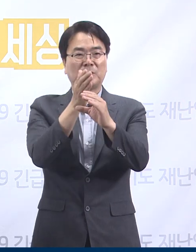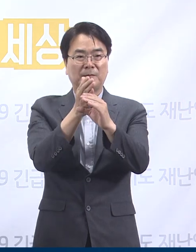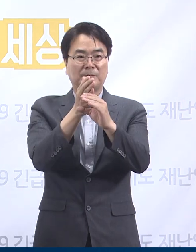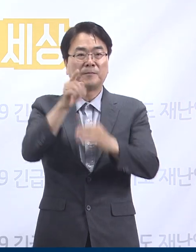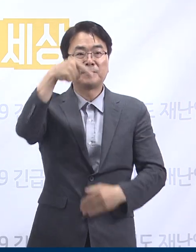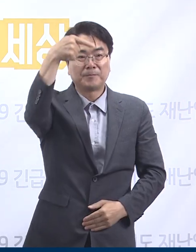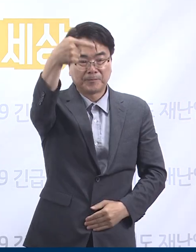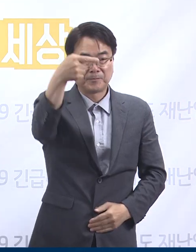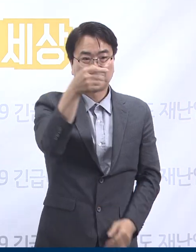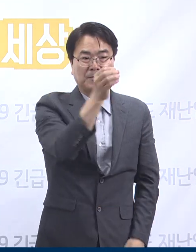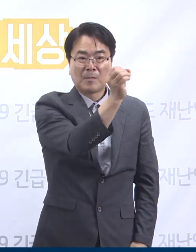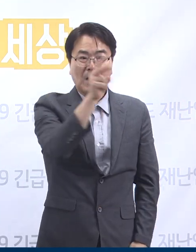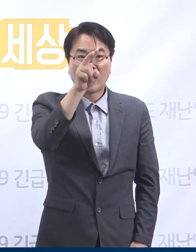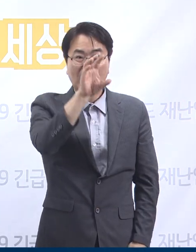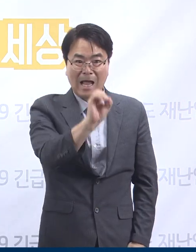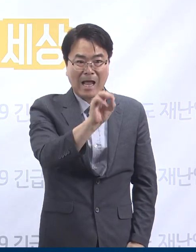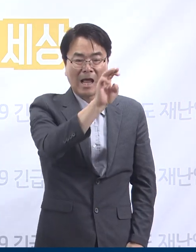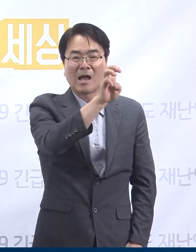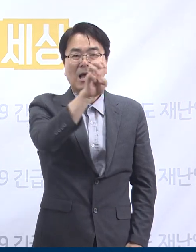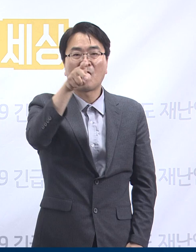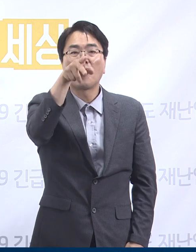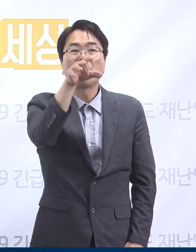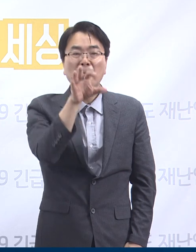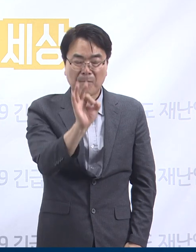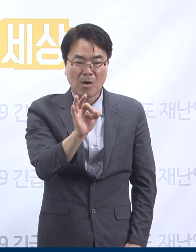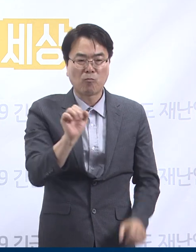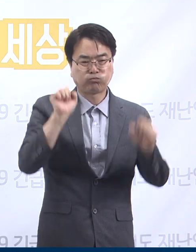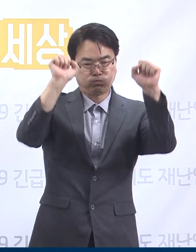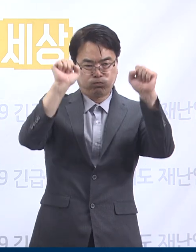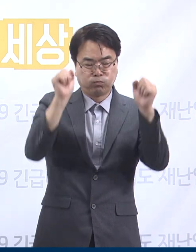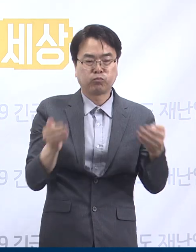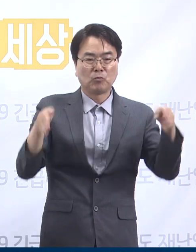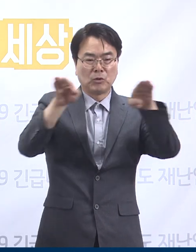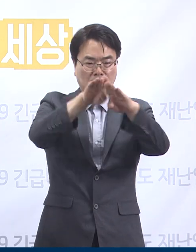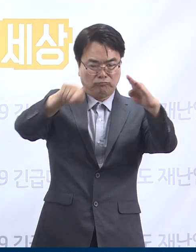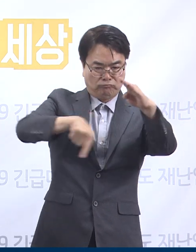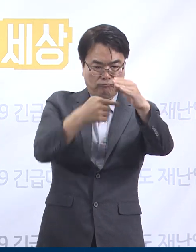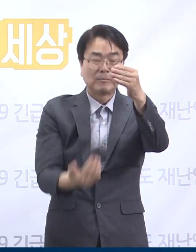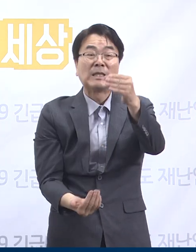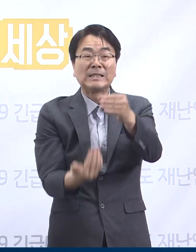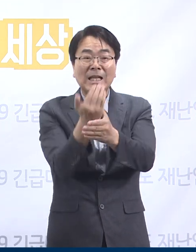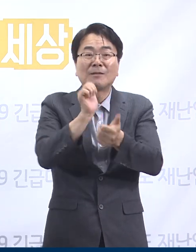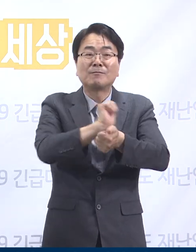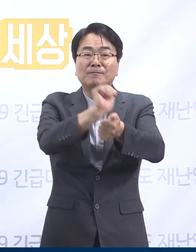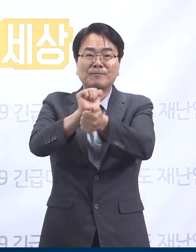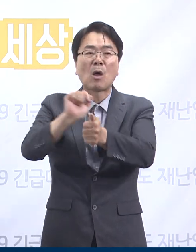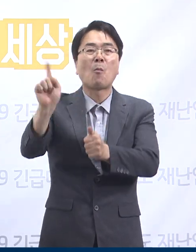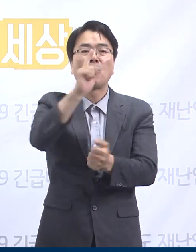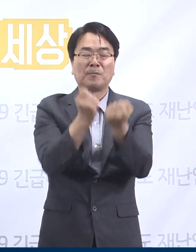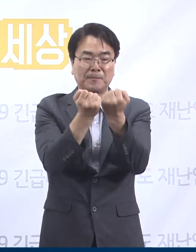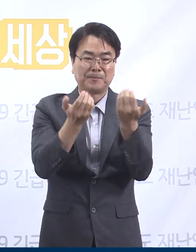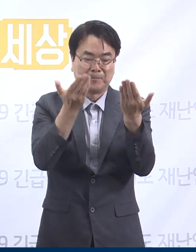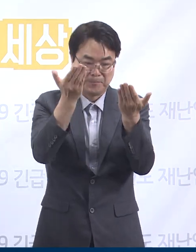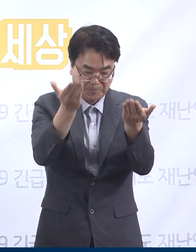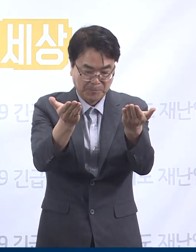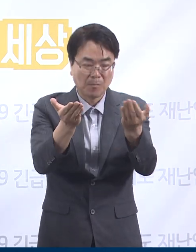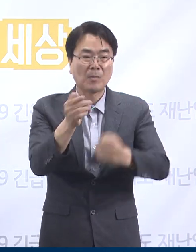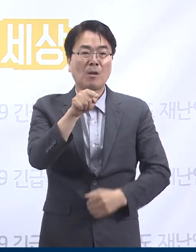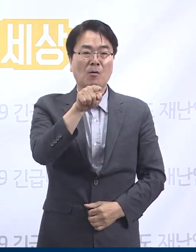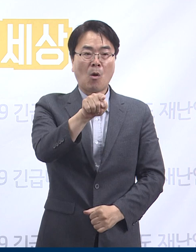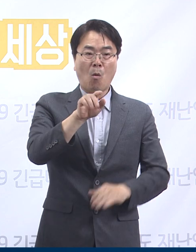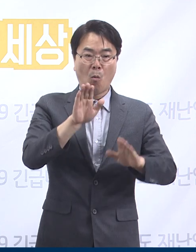다음은 양천구 윤동시설 관련 도내 확진 상황입니다. 양천구 목동운동시설과 관련한 도내 확진자는